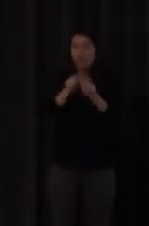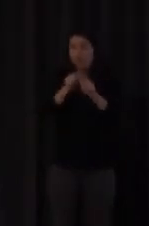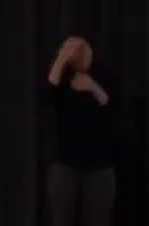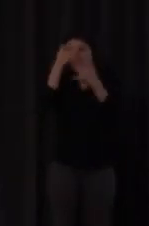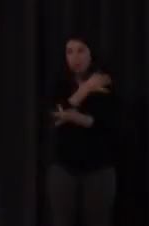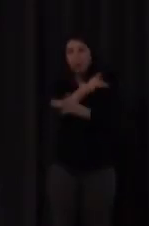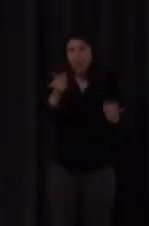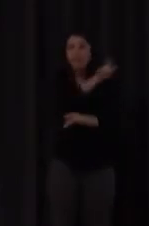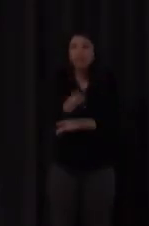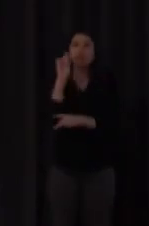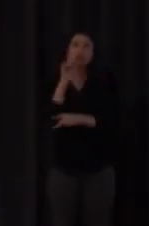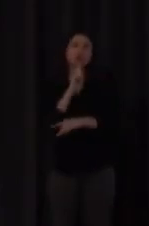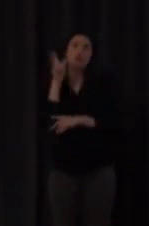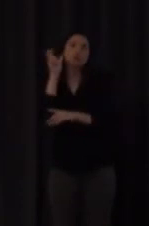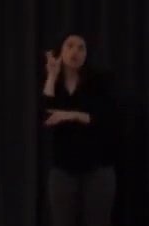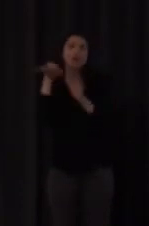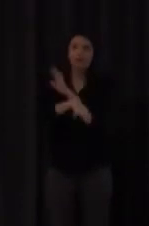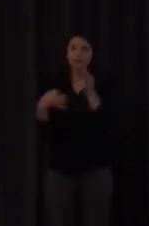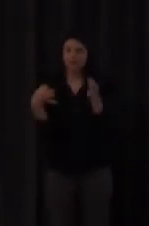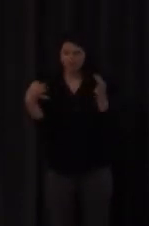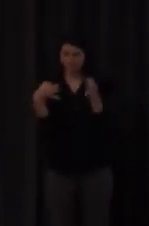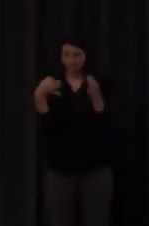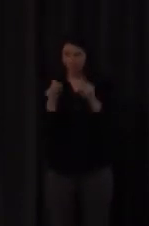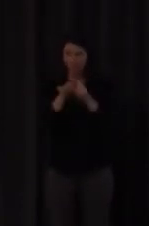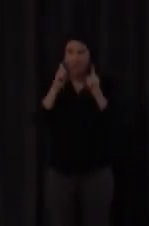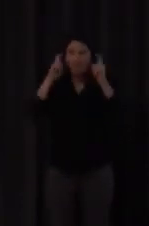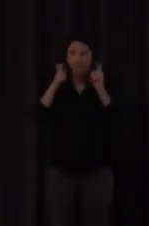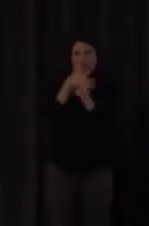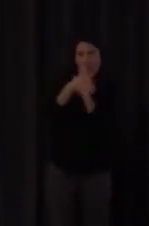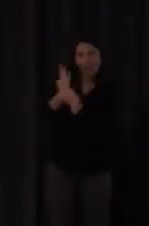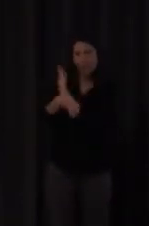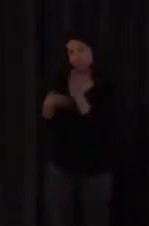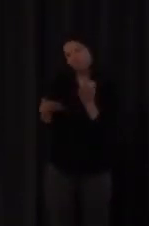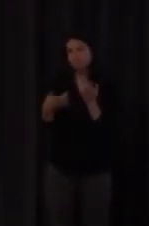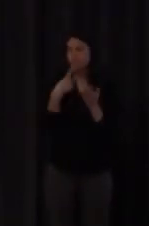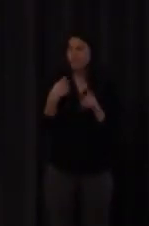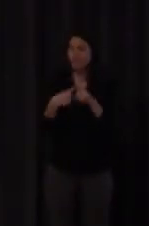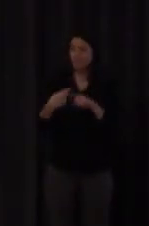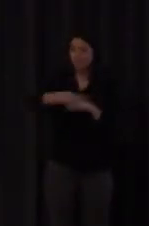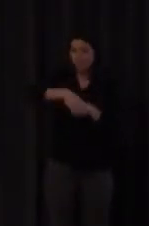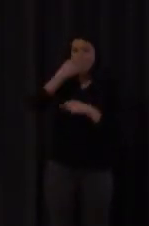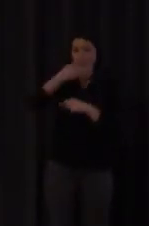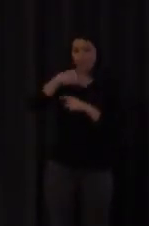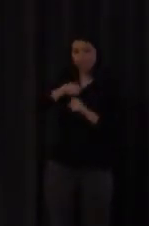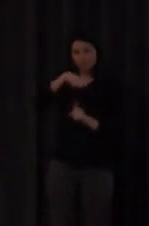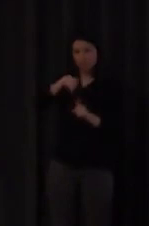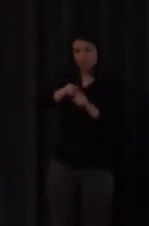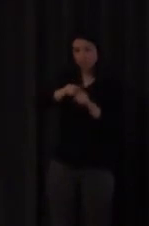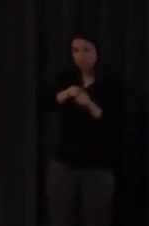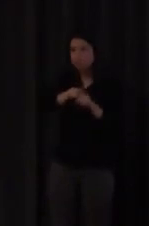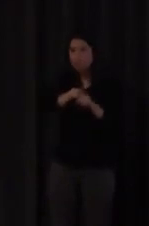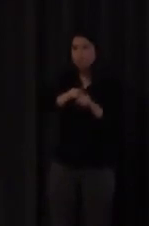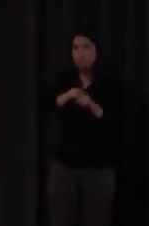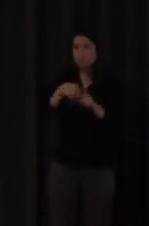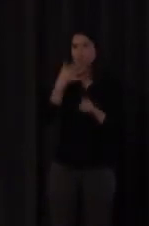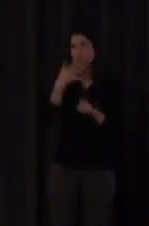hay que imaginarse también lo difícil muchas veces nosotros desde la perspectiva oyente no somos capaces de tengo muy claro lo que es un